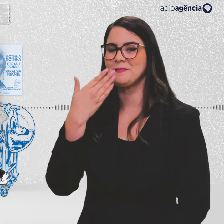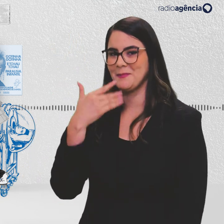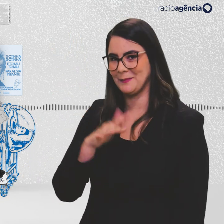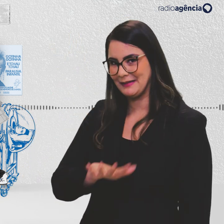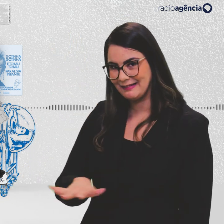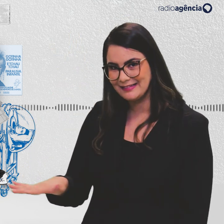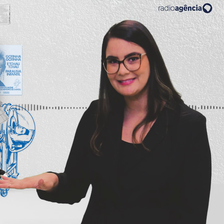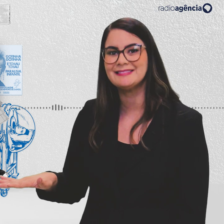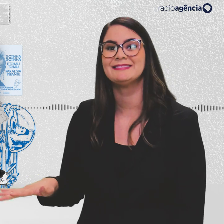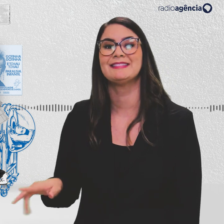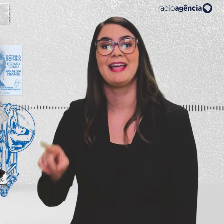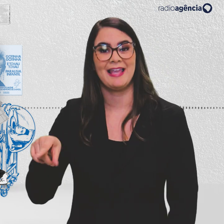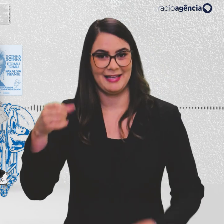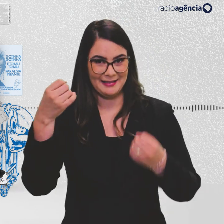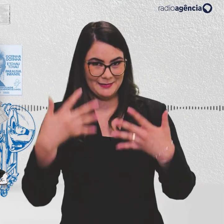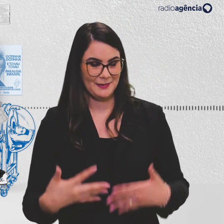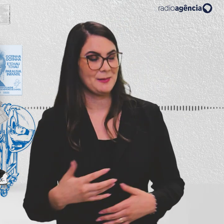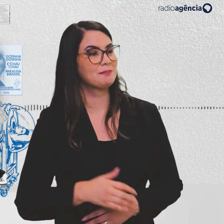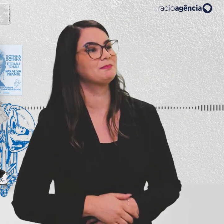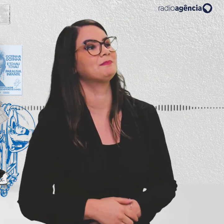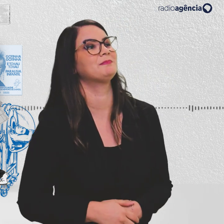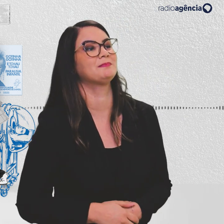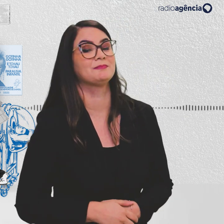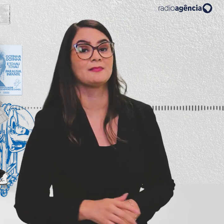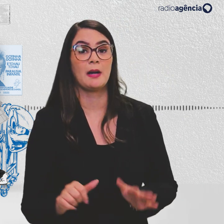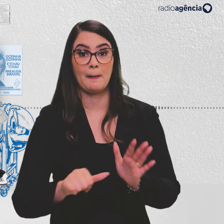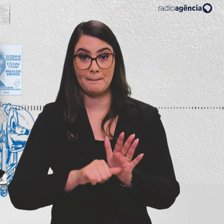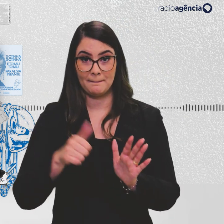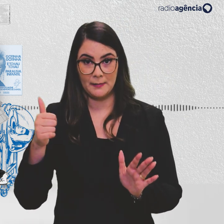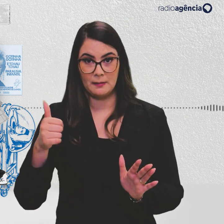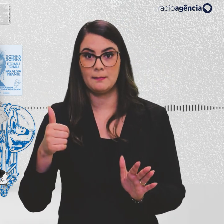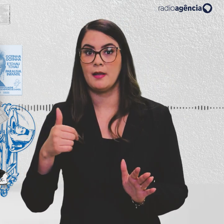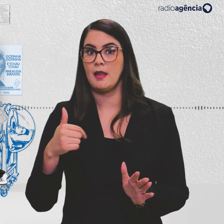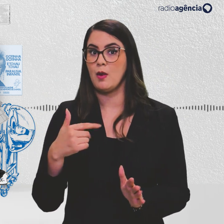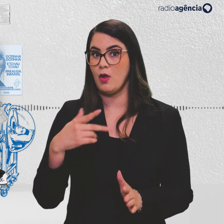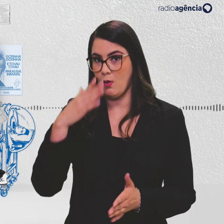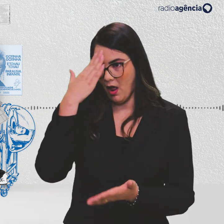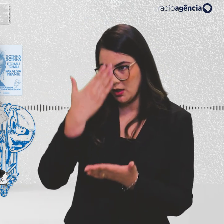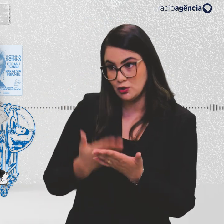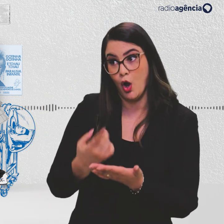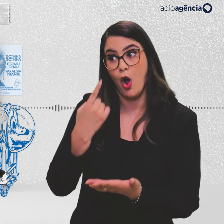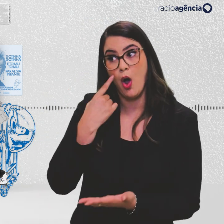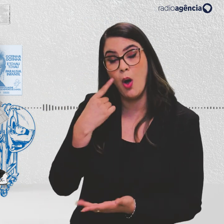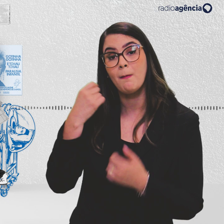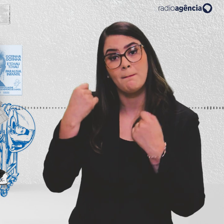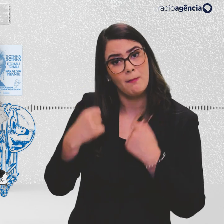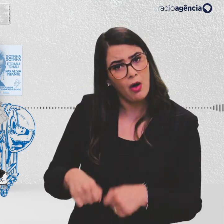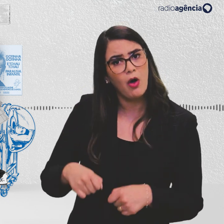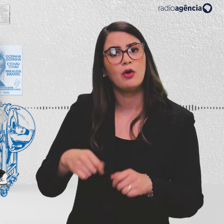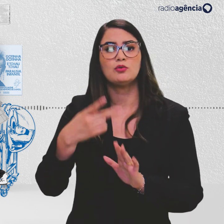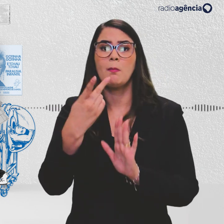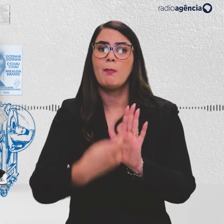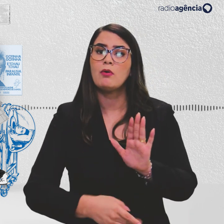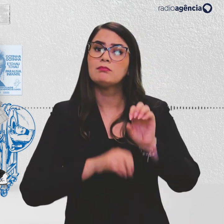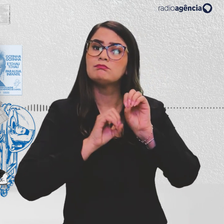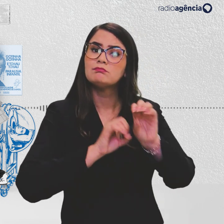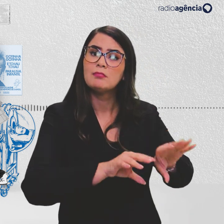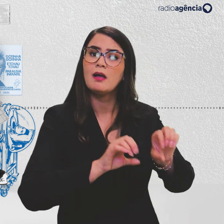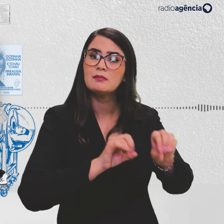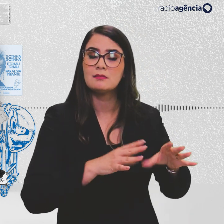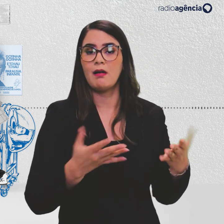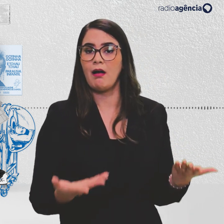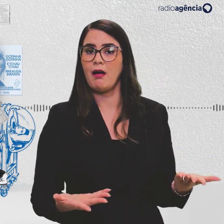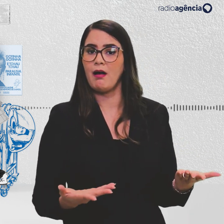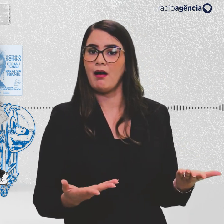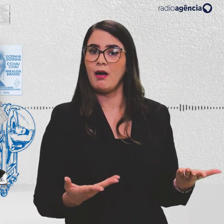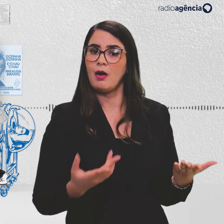crianças. Ele conta como foi isso. Primeiramente, eu os convenci que a gente poderia criar um projeto educativo, né? Que